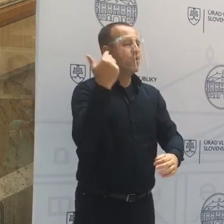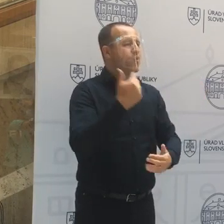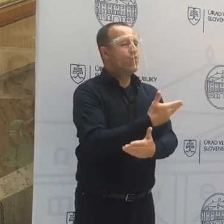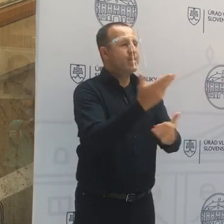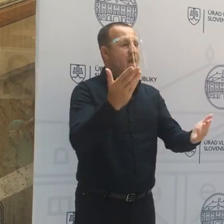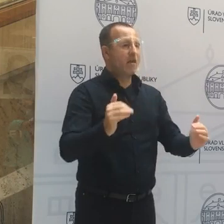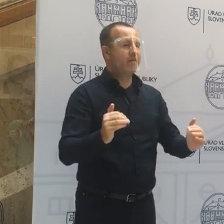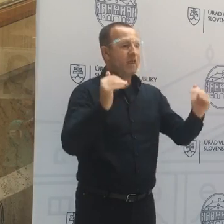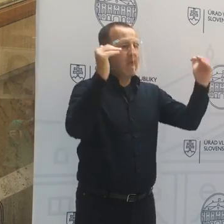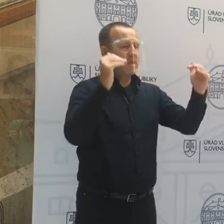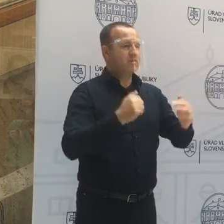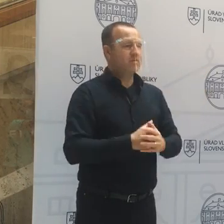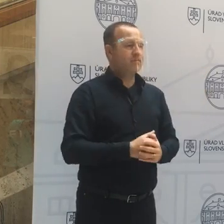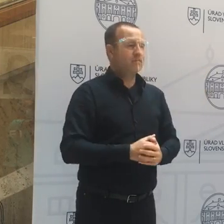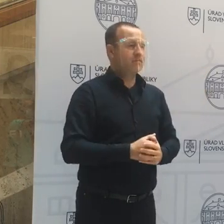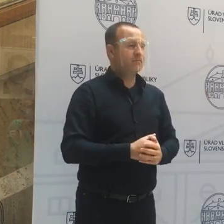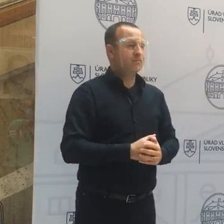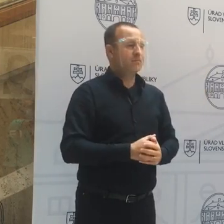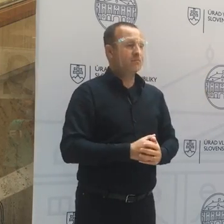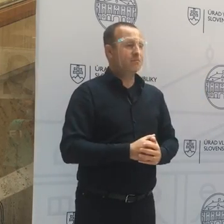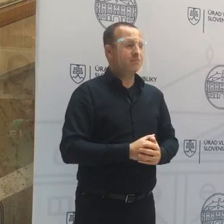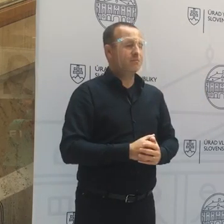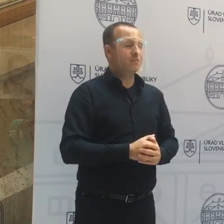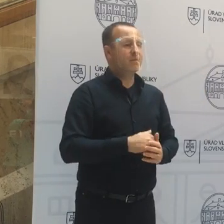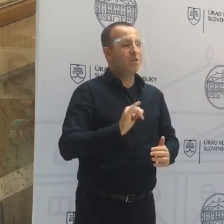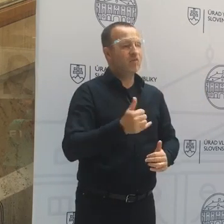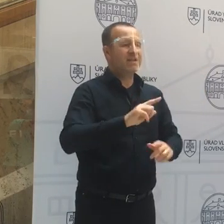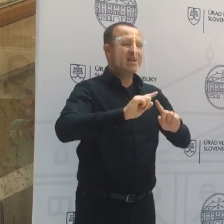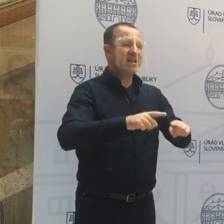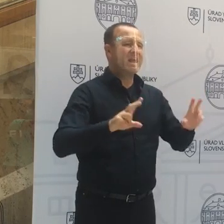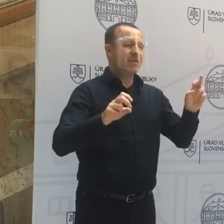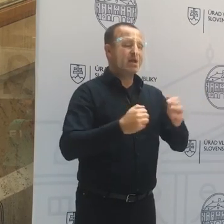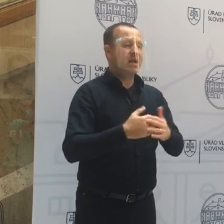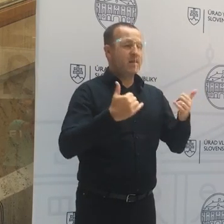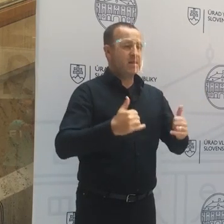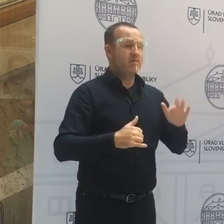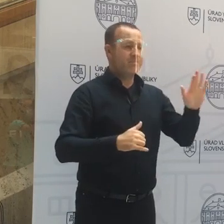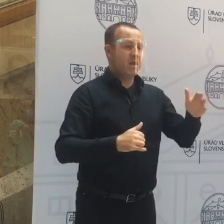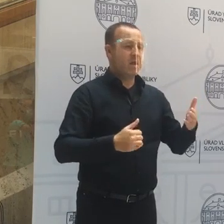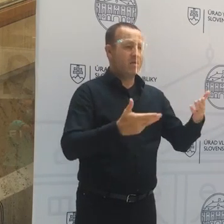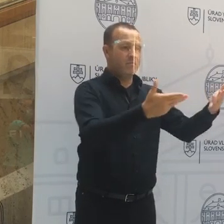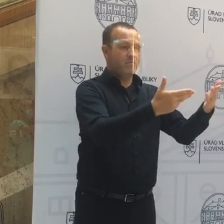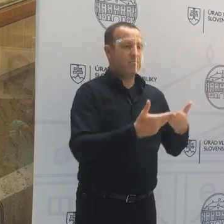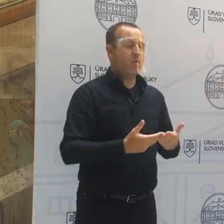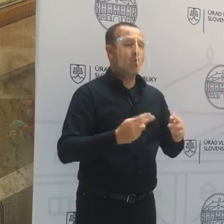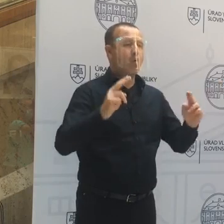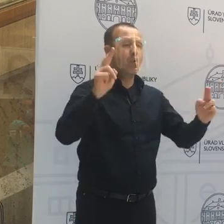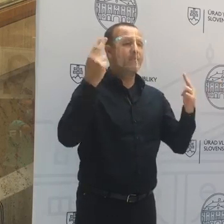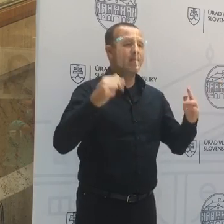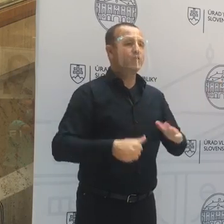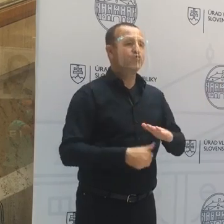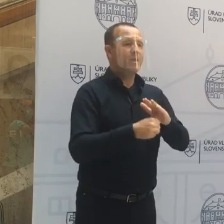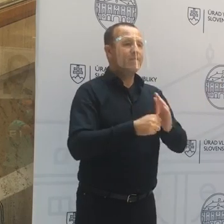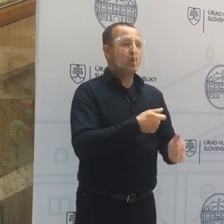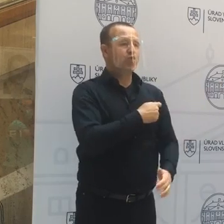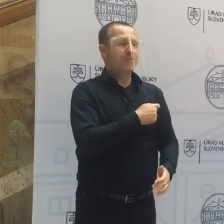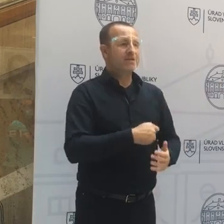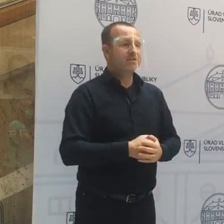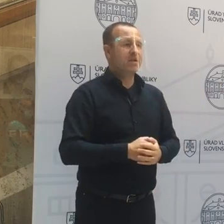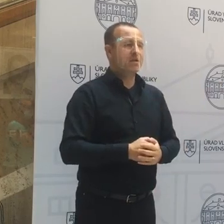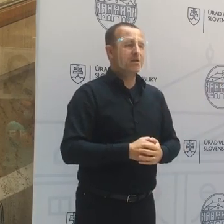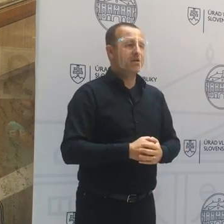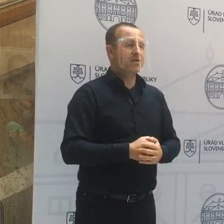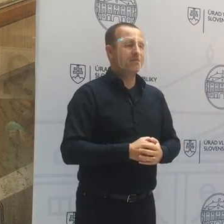zvýšuje. Ešte, ak by som mohla aj k inej téme, dnes máte na stole aj odvolávanie šéfa a inšpekcie. Keby ste mohli